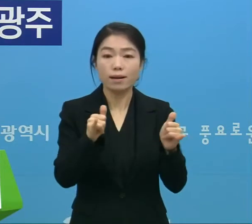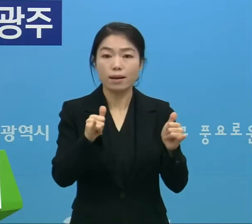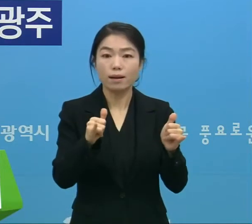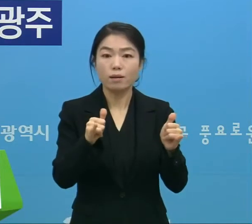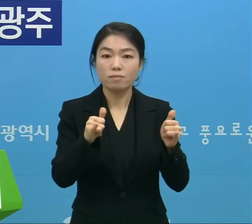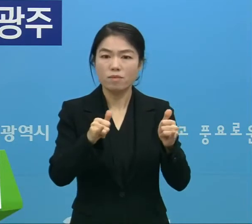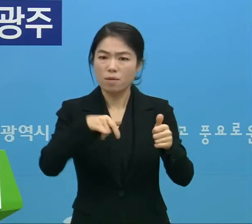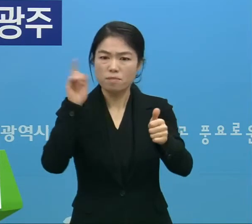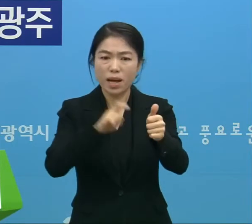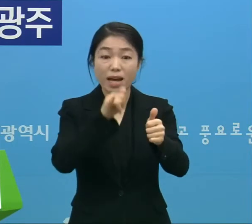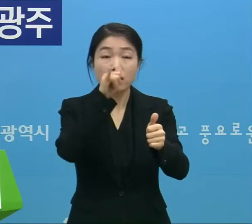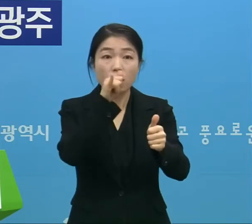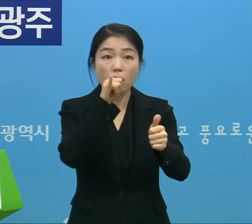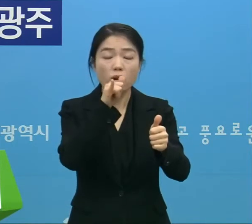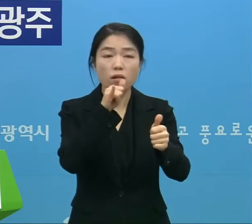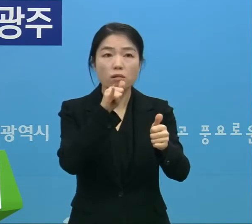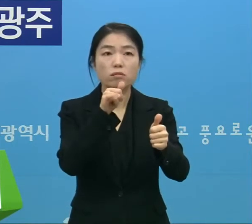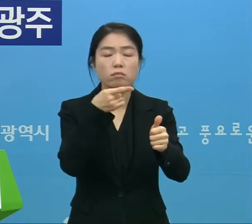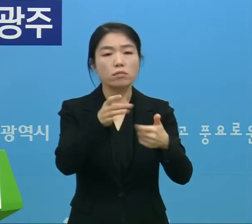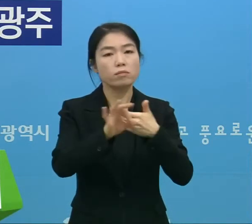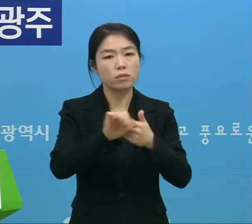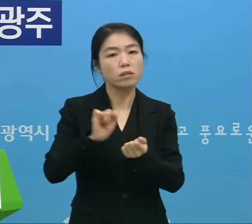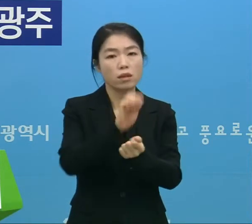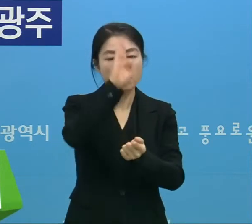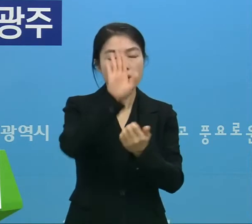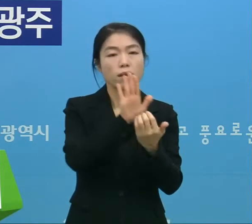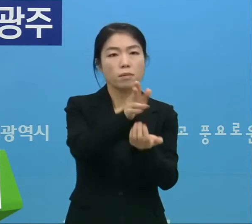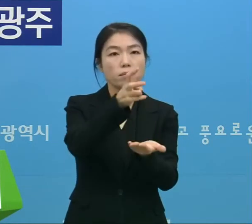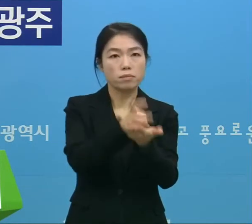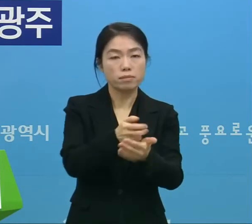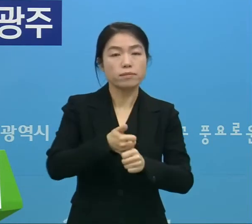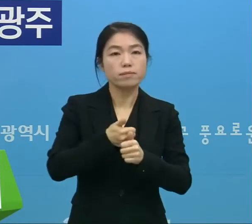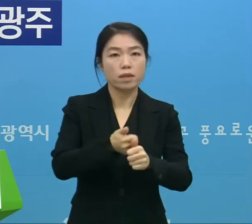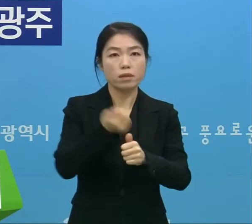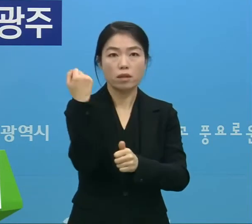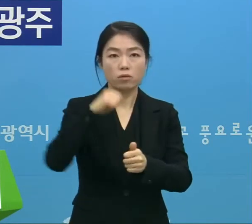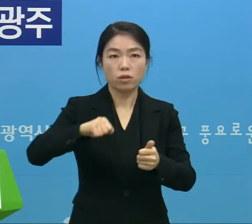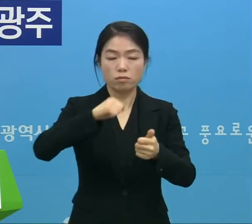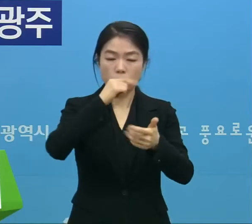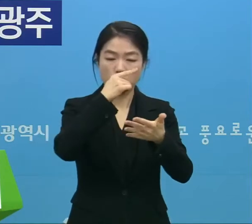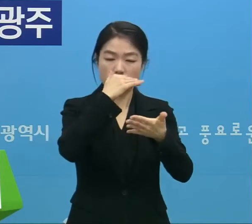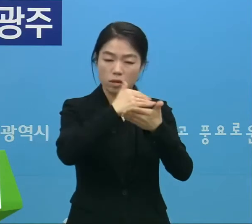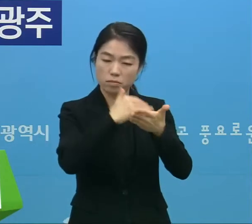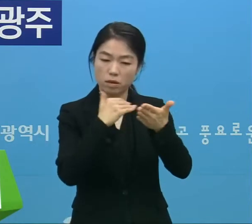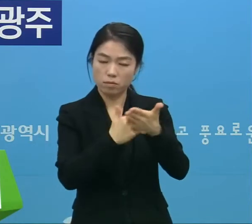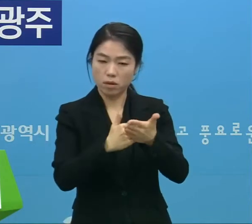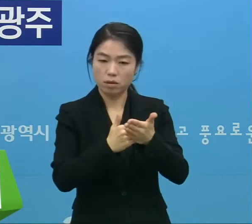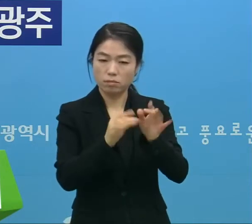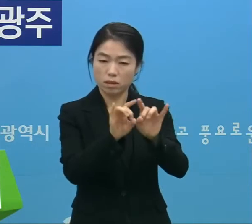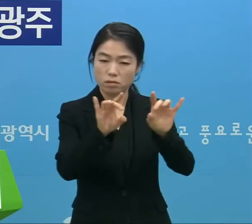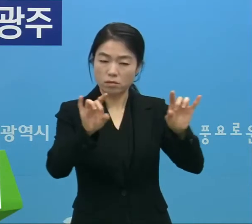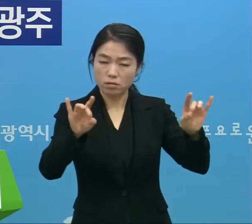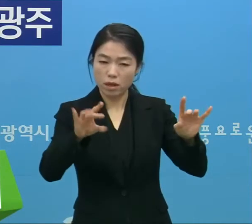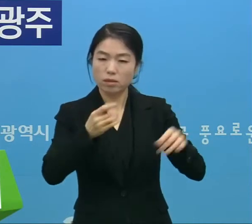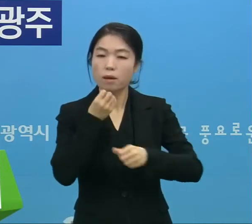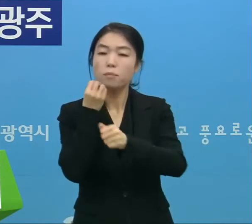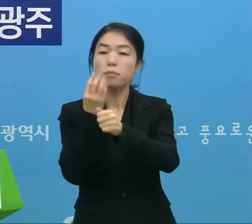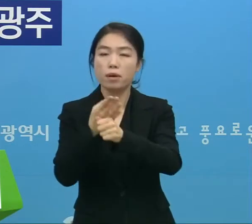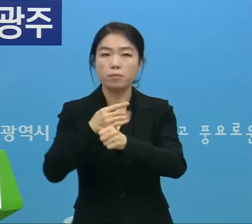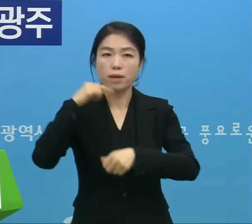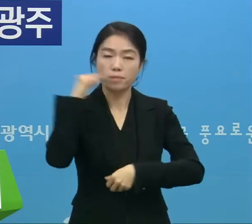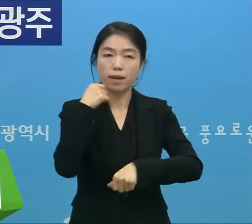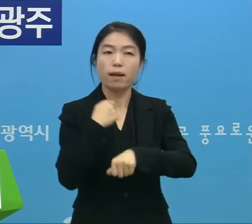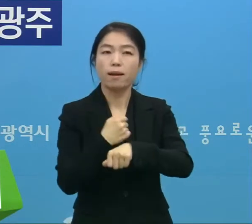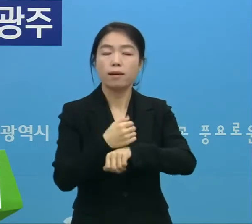확정 판정을 받은 경우 감염병 예방법에 따라 입안 사안별로 고발 등 강력 대응할